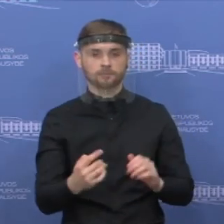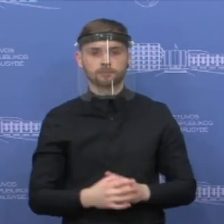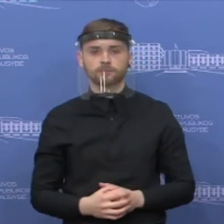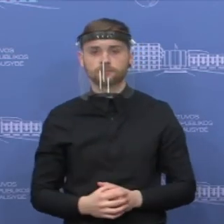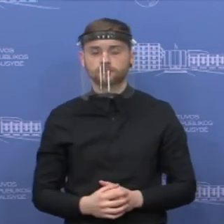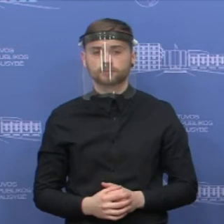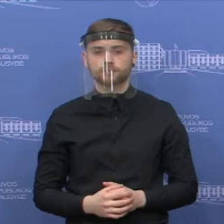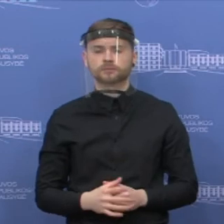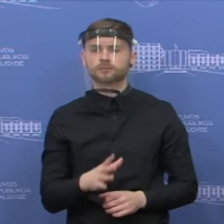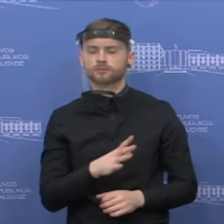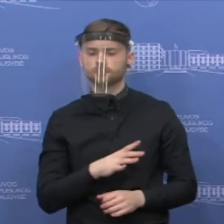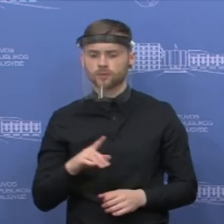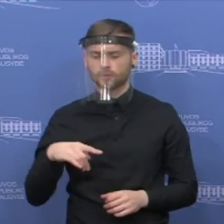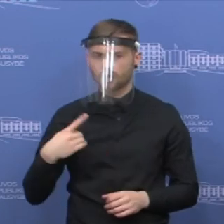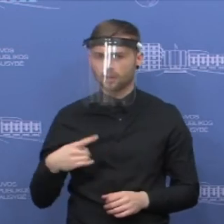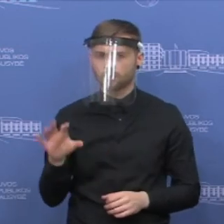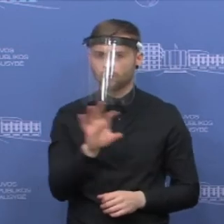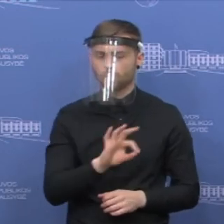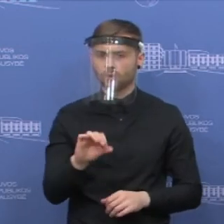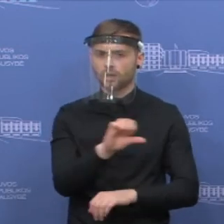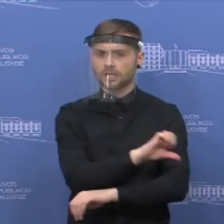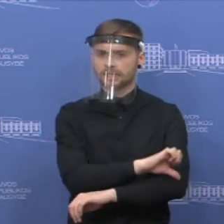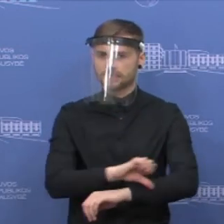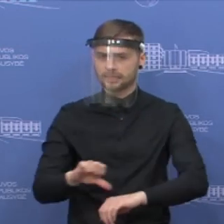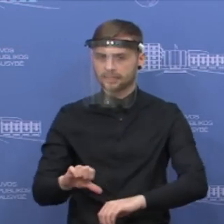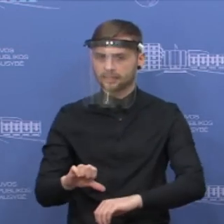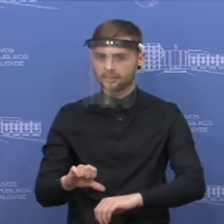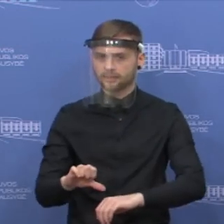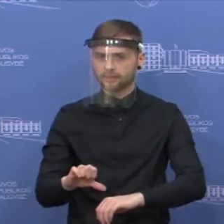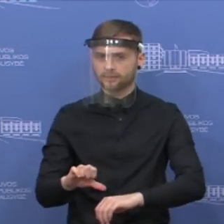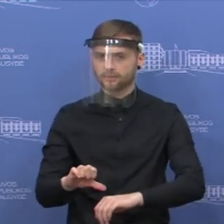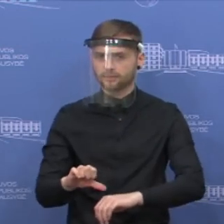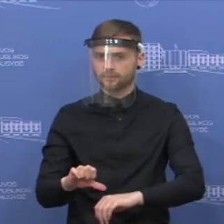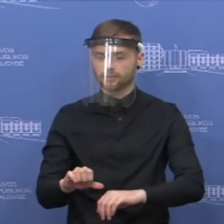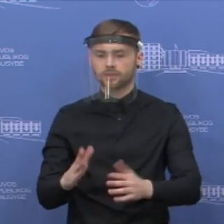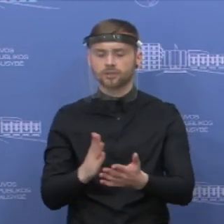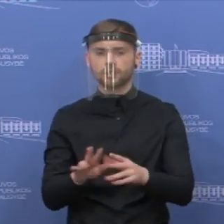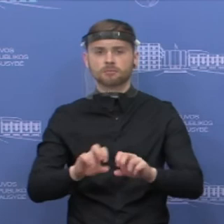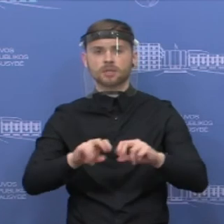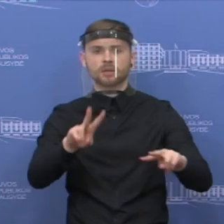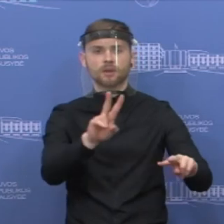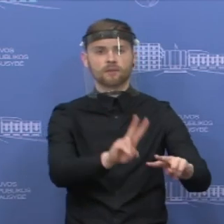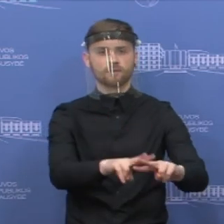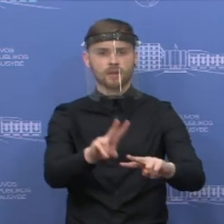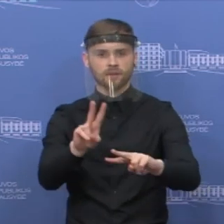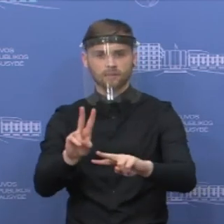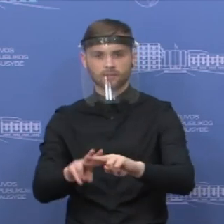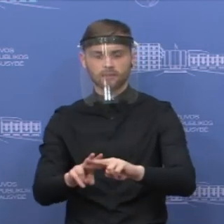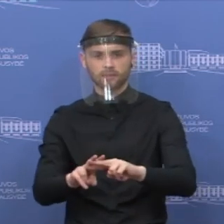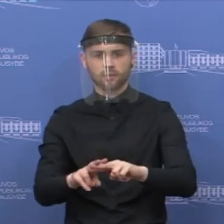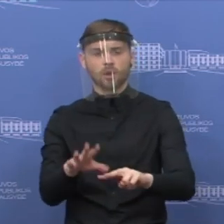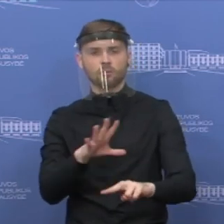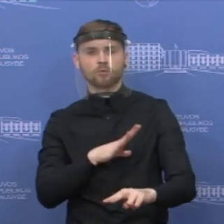Jūs minėjote, kad sienos skautimas dabar galimas taip pat pasienio patikos punktus, o ar buvo nustakyti